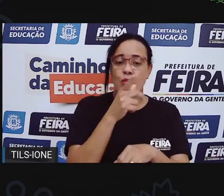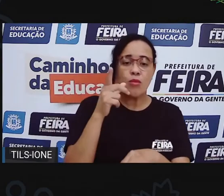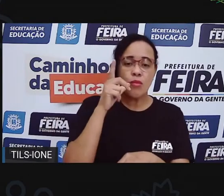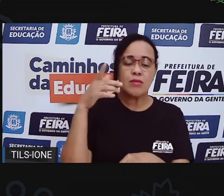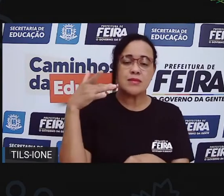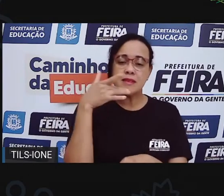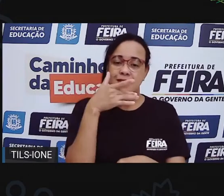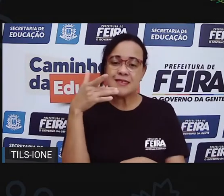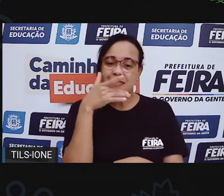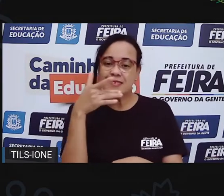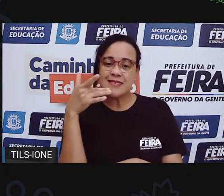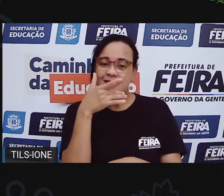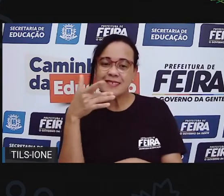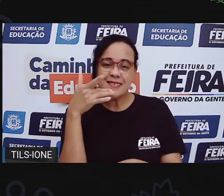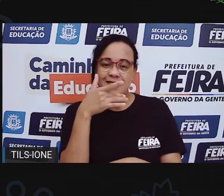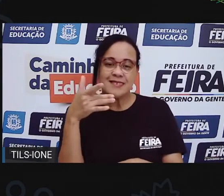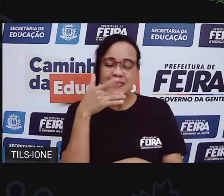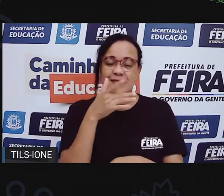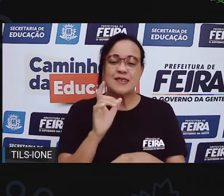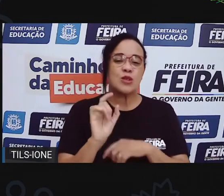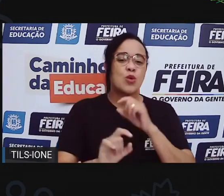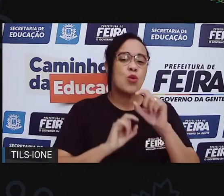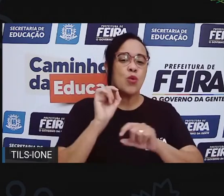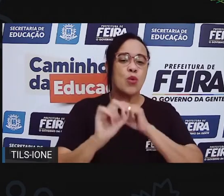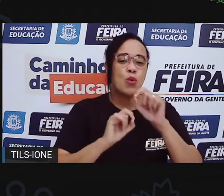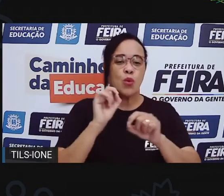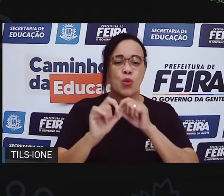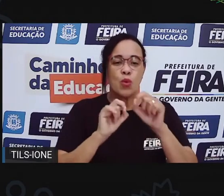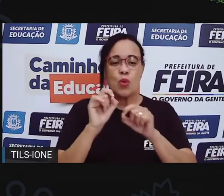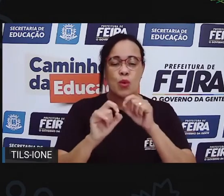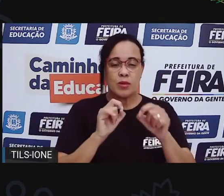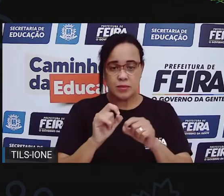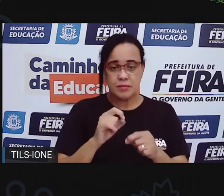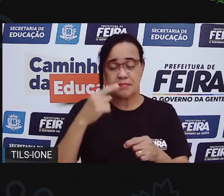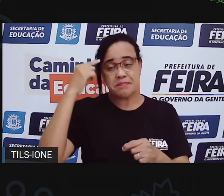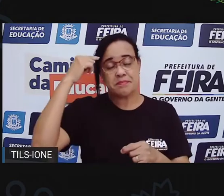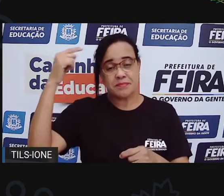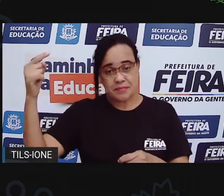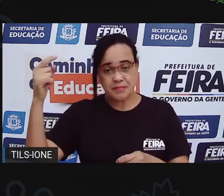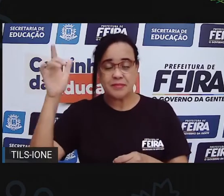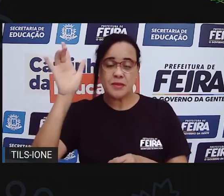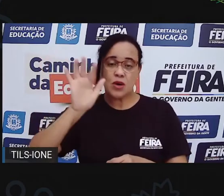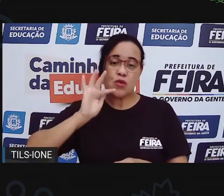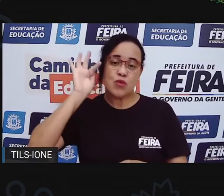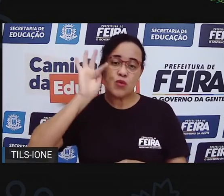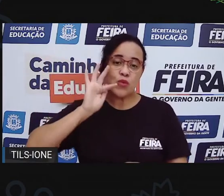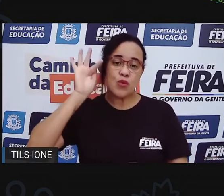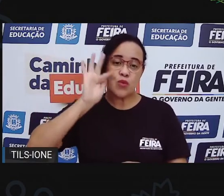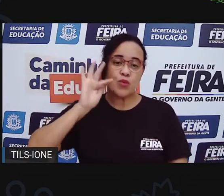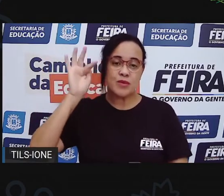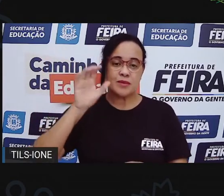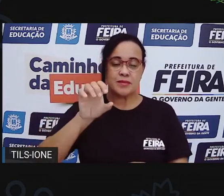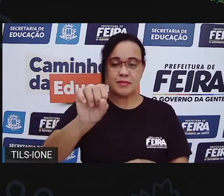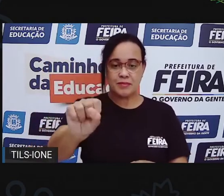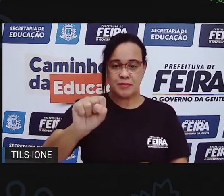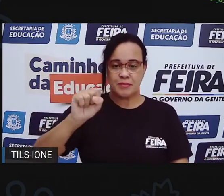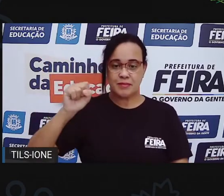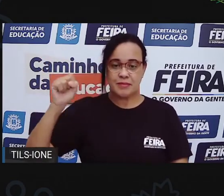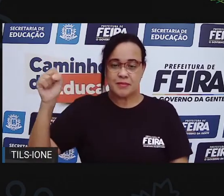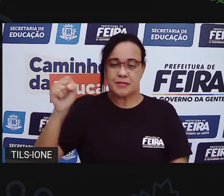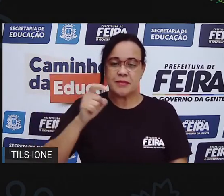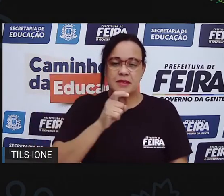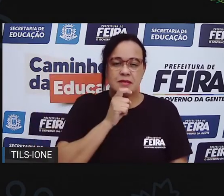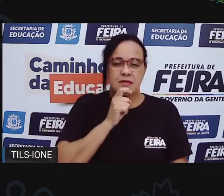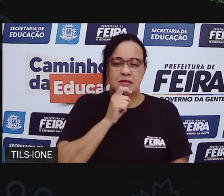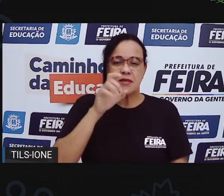gostoso, algo que eu pensei numa fruta, sabe? Aí eu aviei a geladeira e peguei